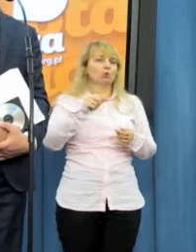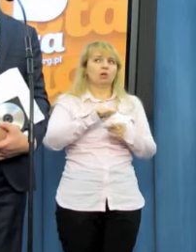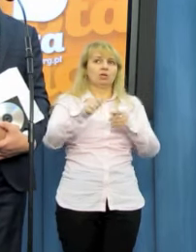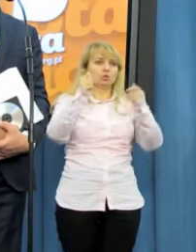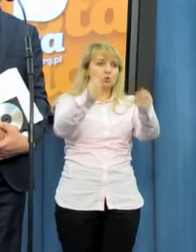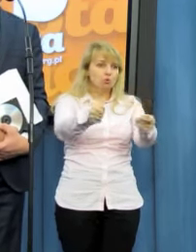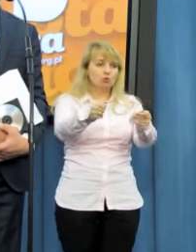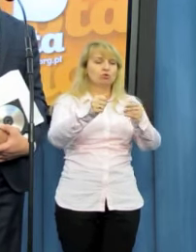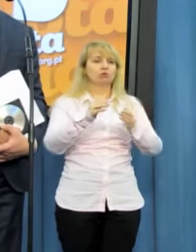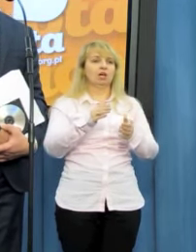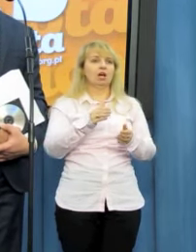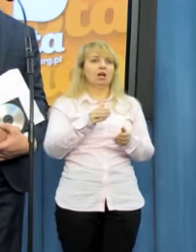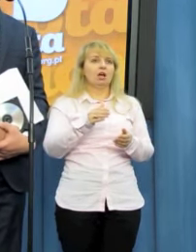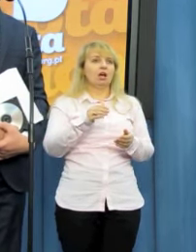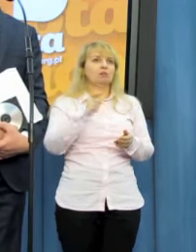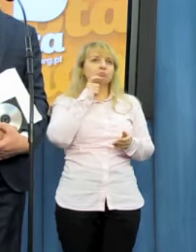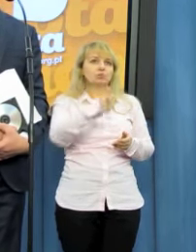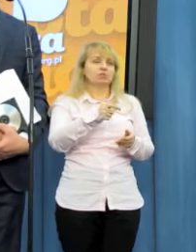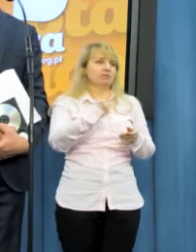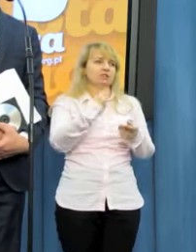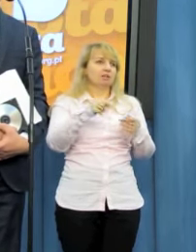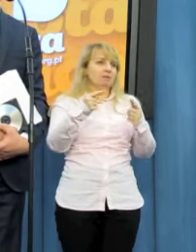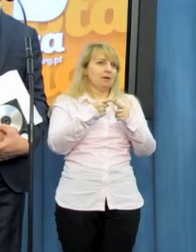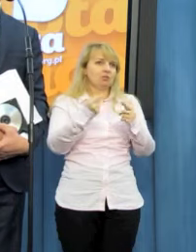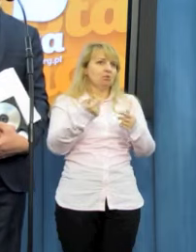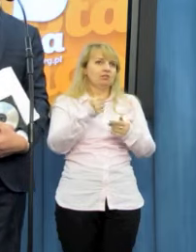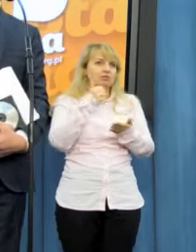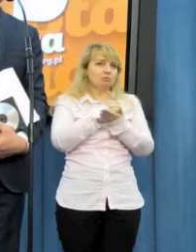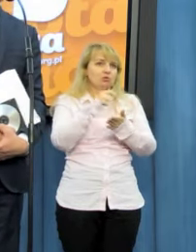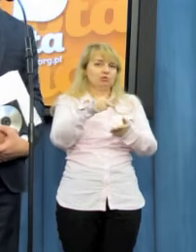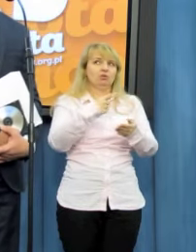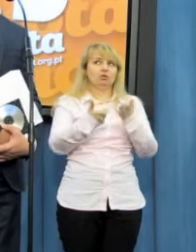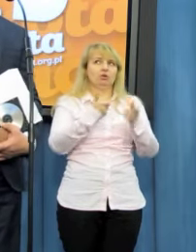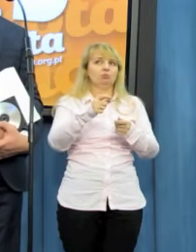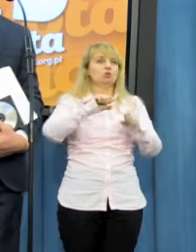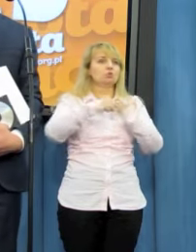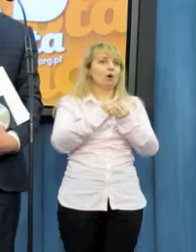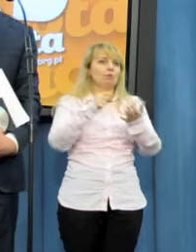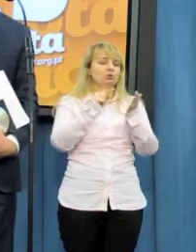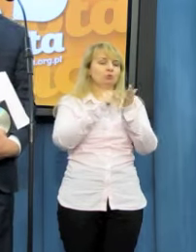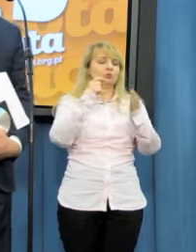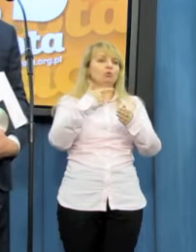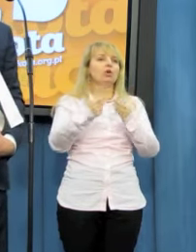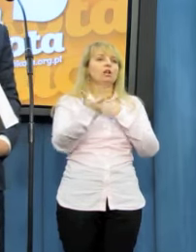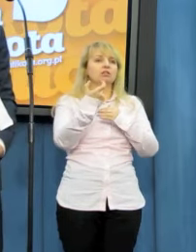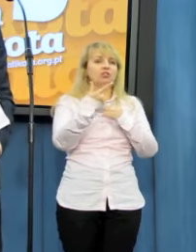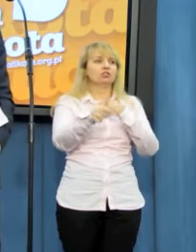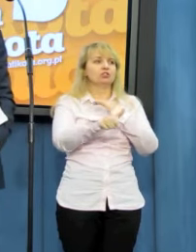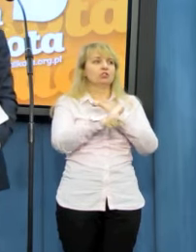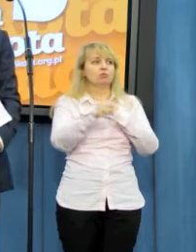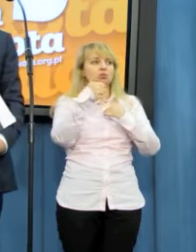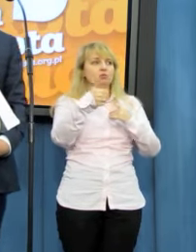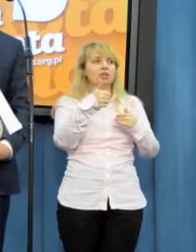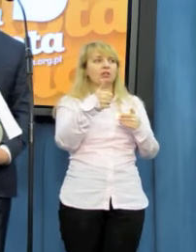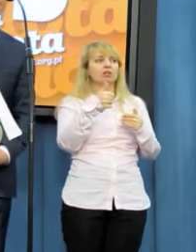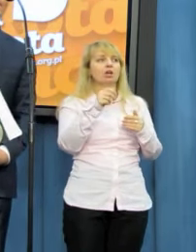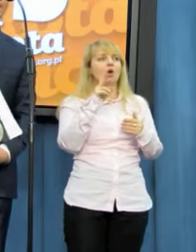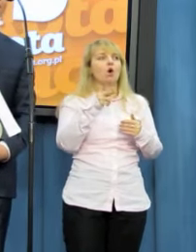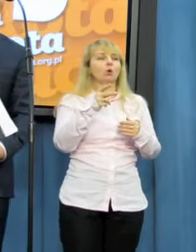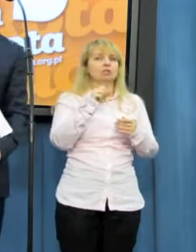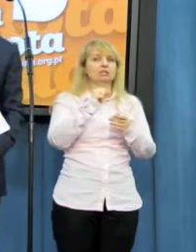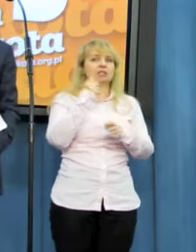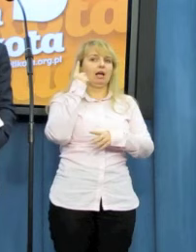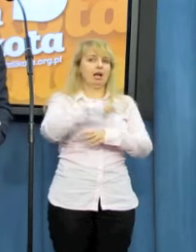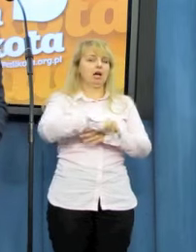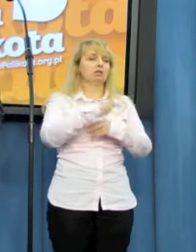złożona w związku z popełnieniem przestępstwa między złożeniem artykułu 271 kodeksu karnego. Jeszcze jedna krótka rzecz. Swoje